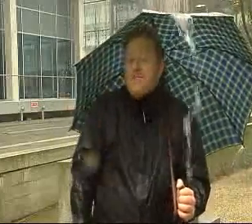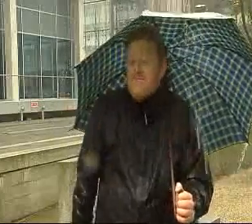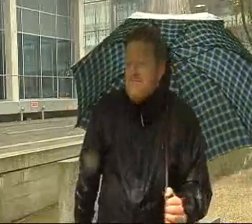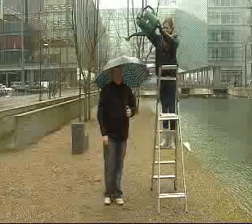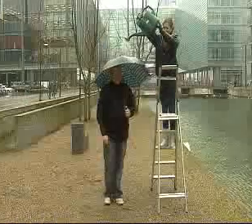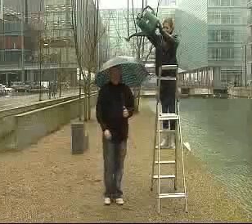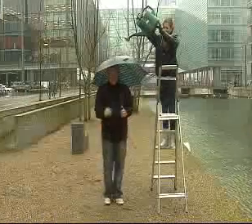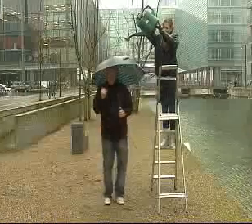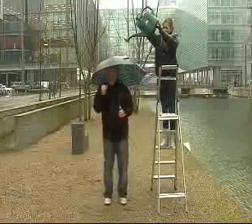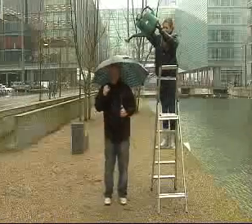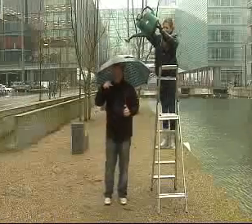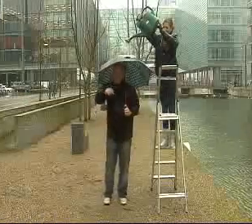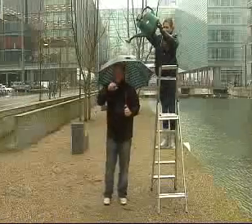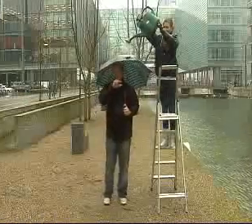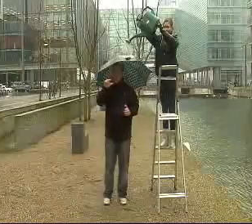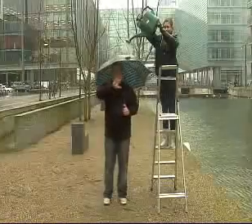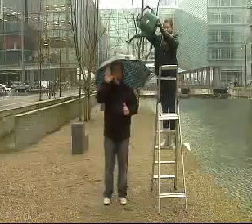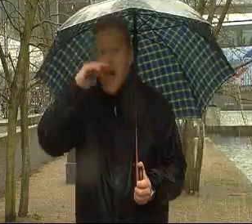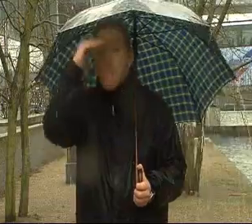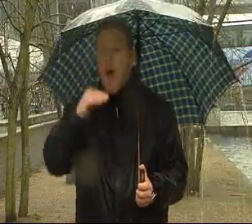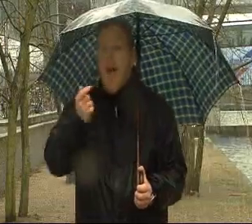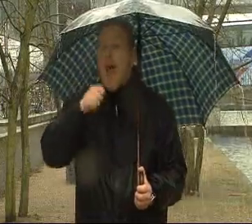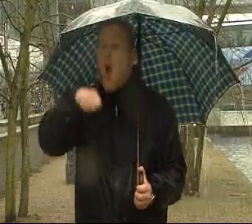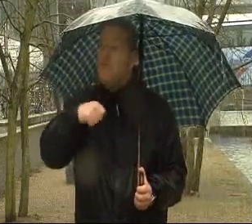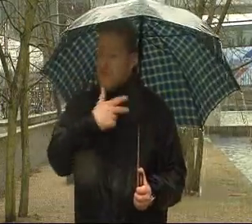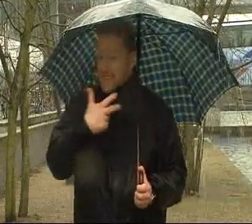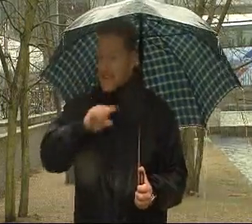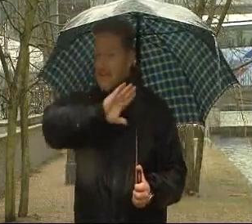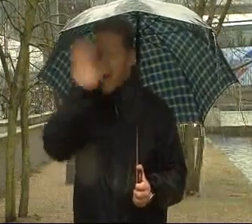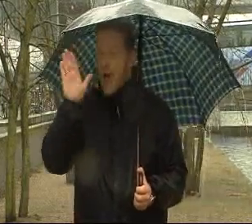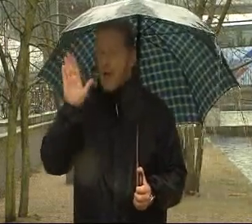I denne uges vejrprogram skal det handle om det danske vejr, sådan i generelt træk.